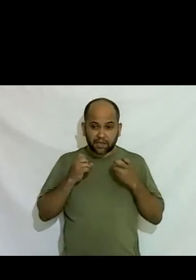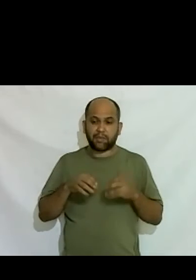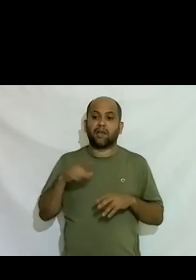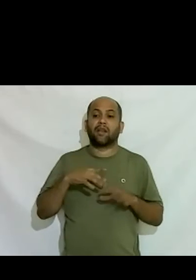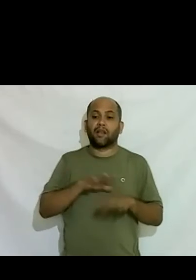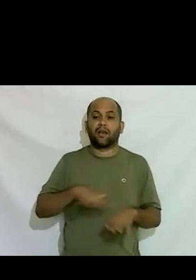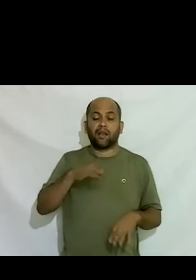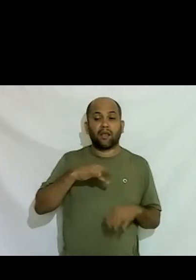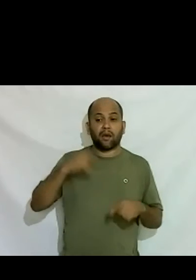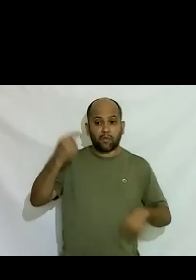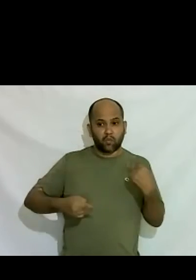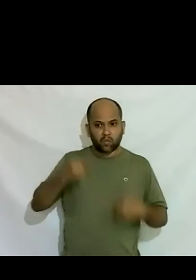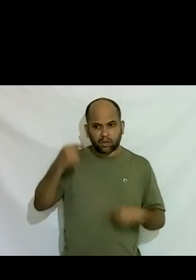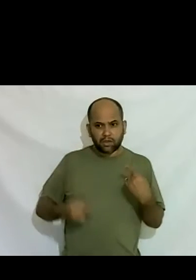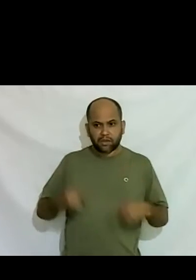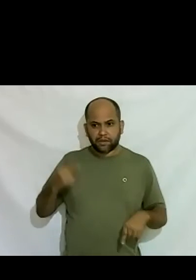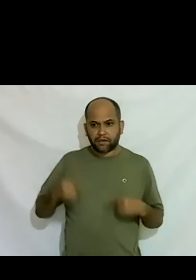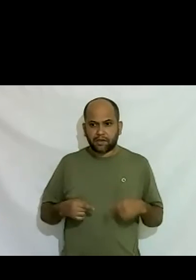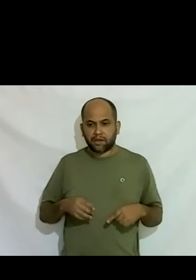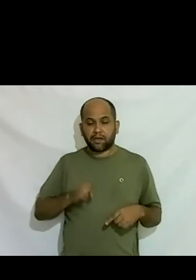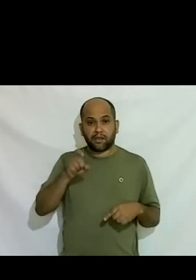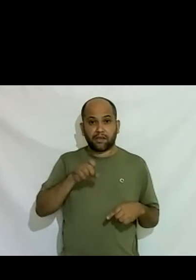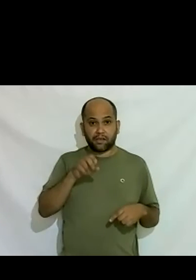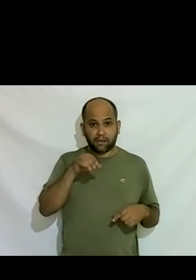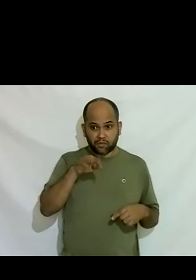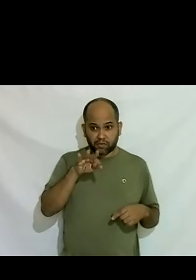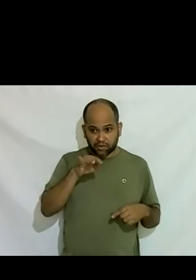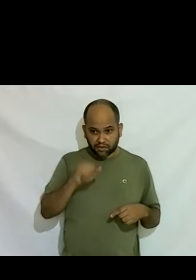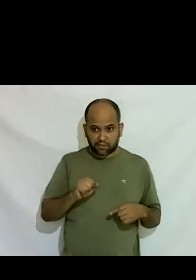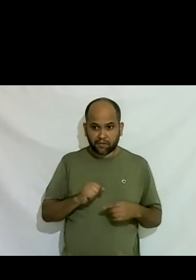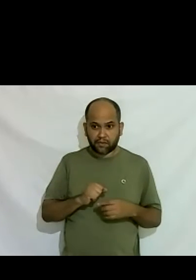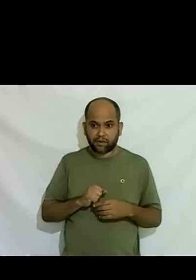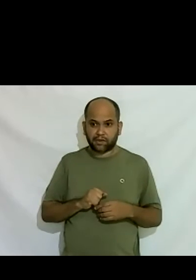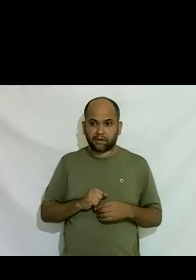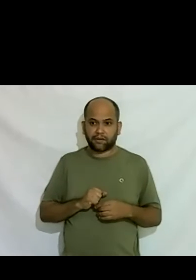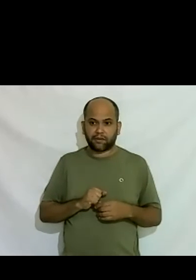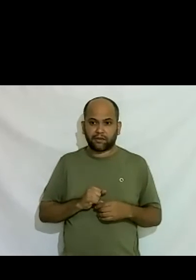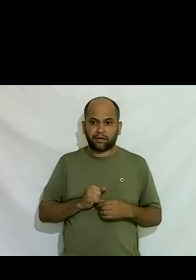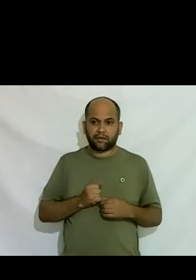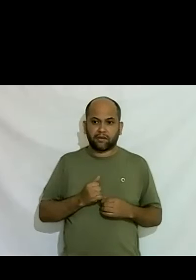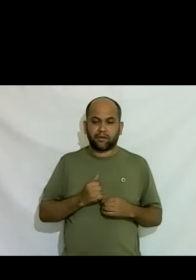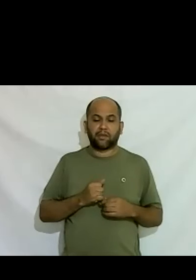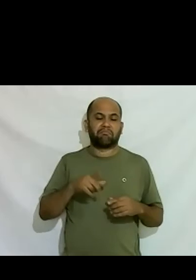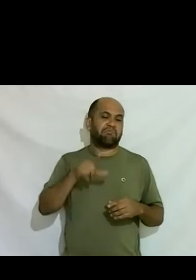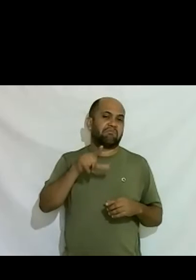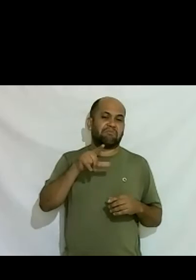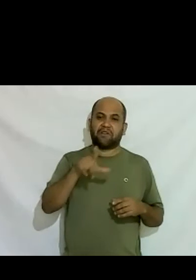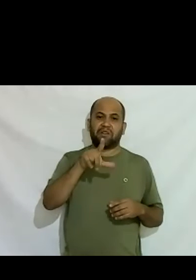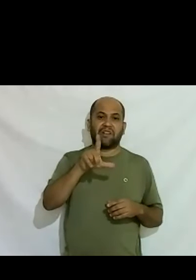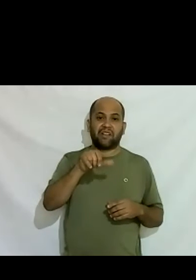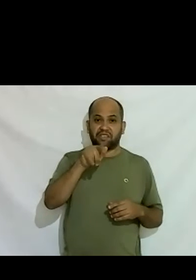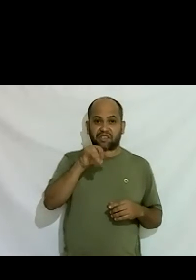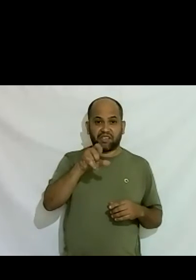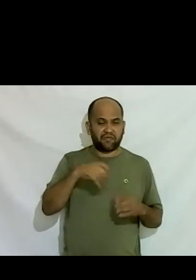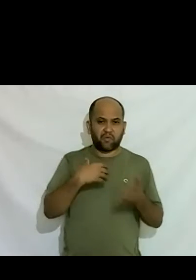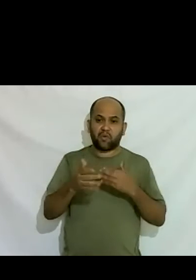seja cargo eletivo seja executivo seja executivo ou legislativo de qualquer município se você